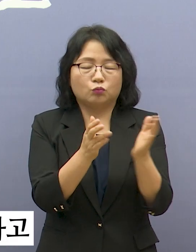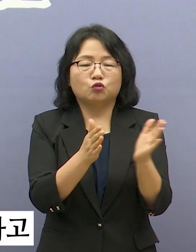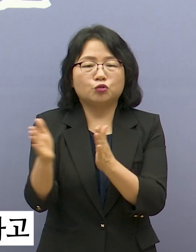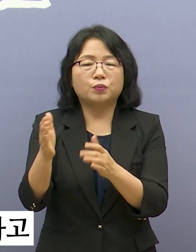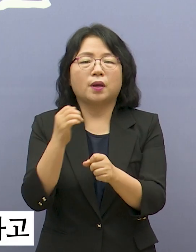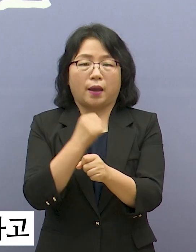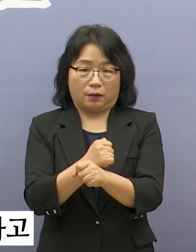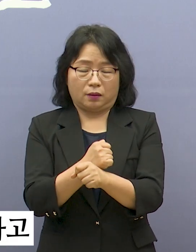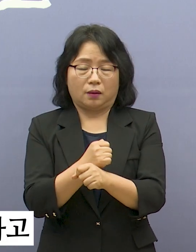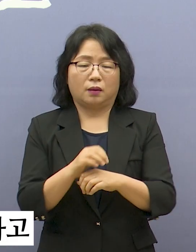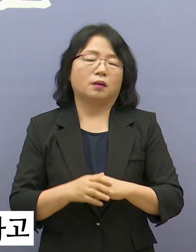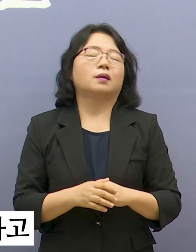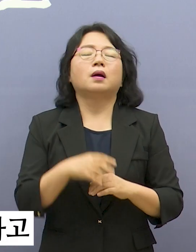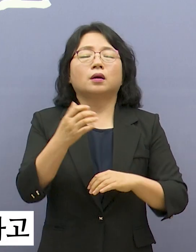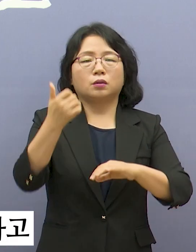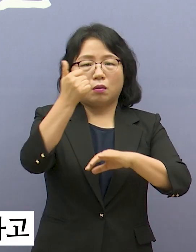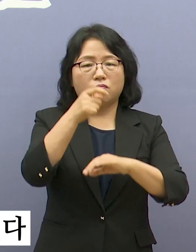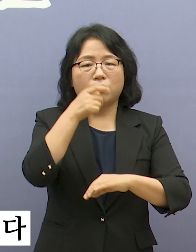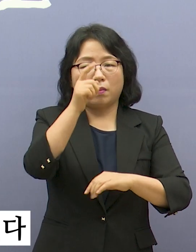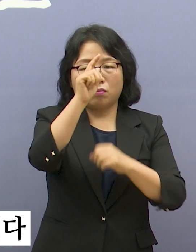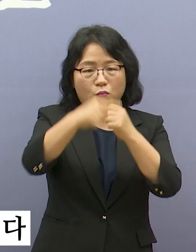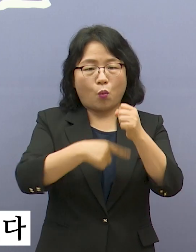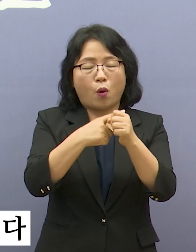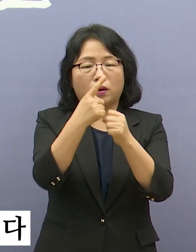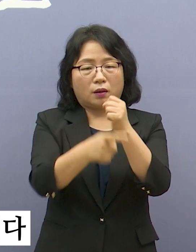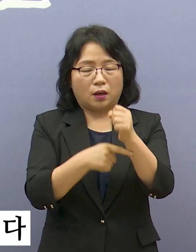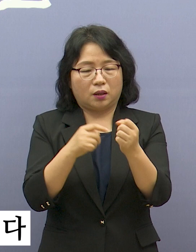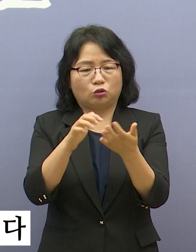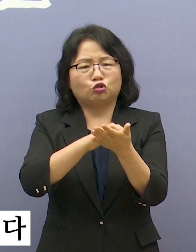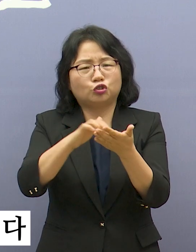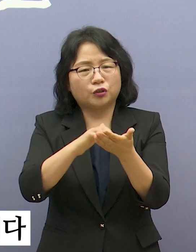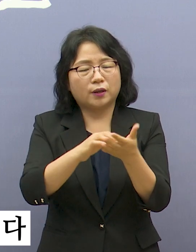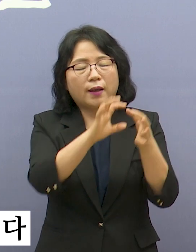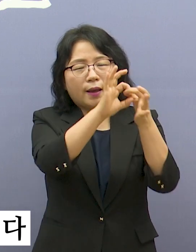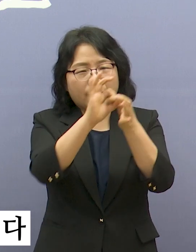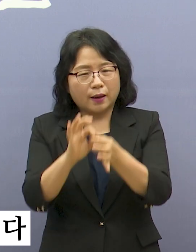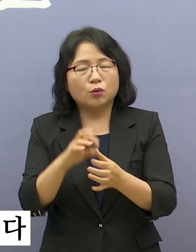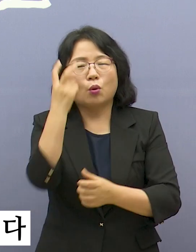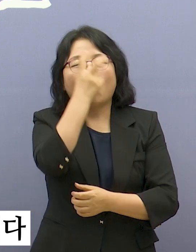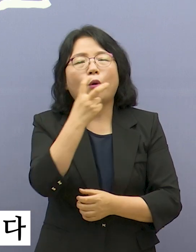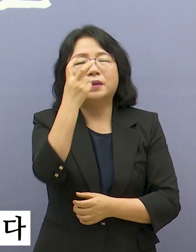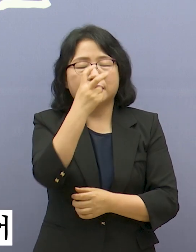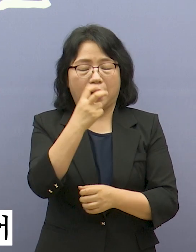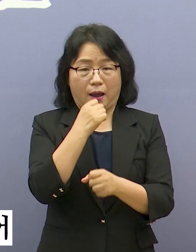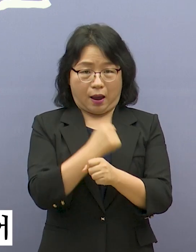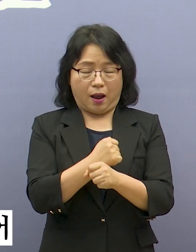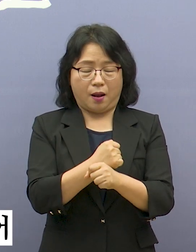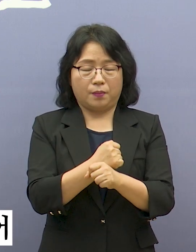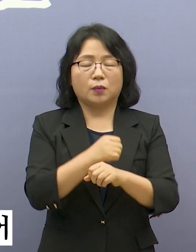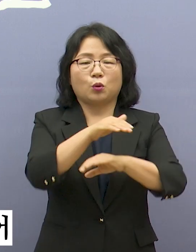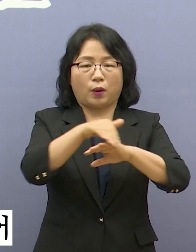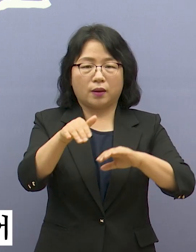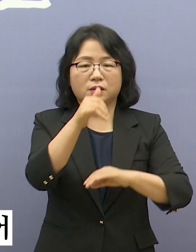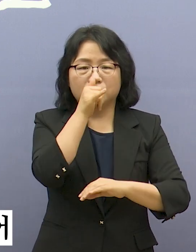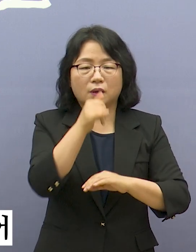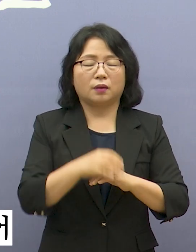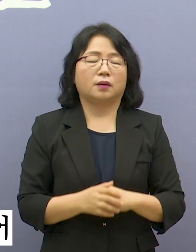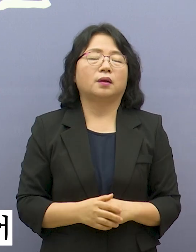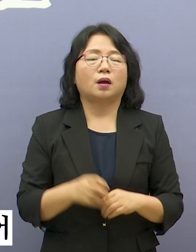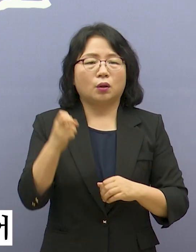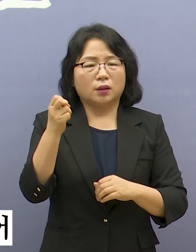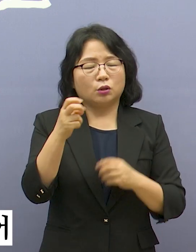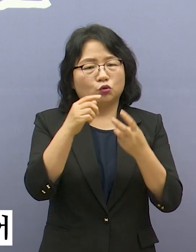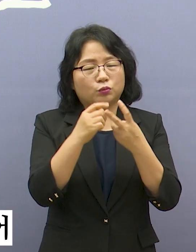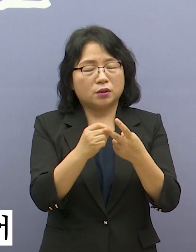데이터를 실시간 감시하고 수산물의 안전을 책임지겠습니다. 둘째, 기존